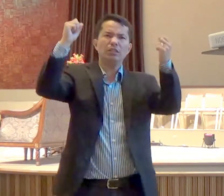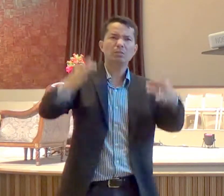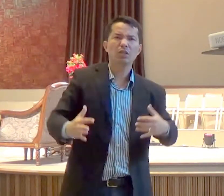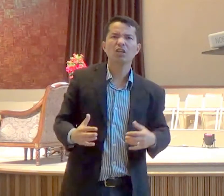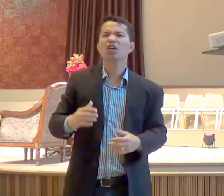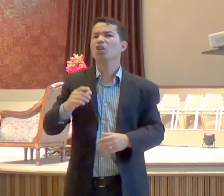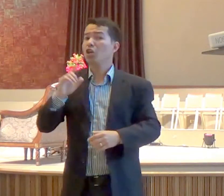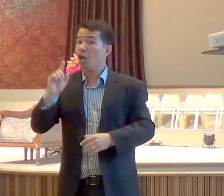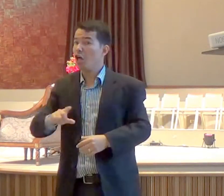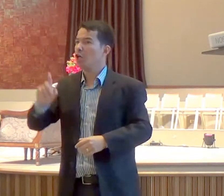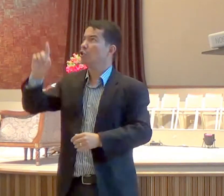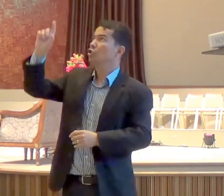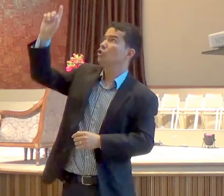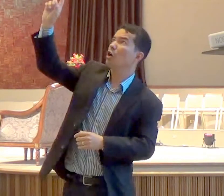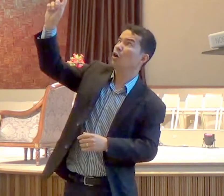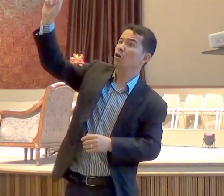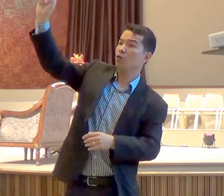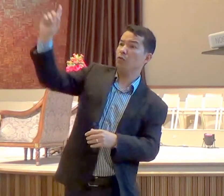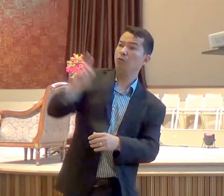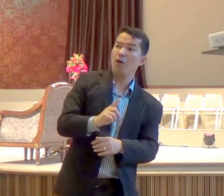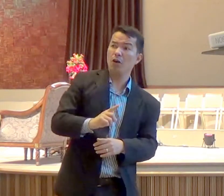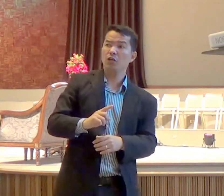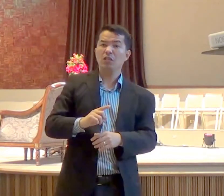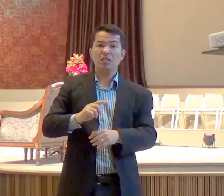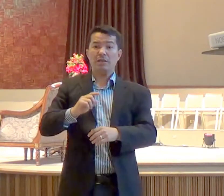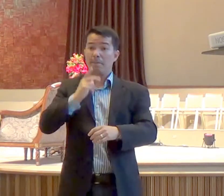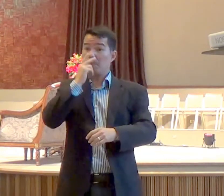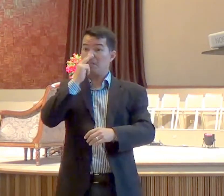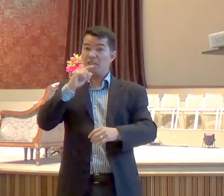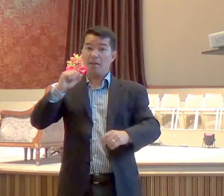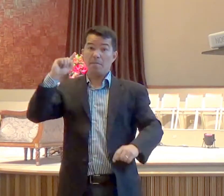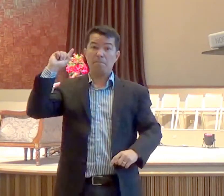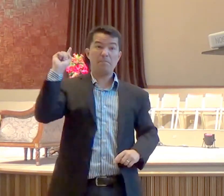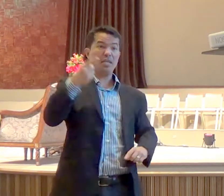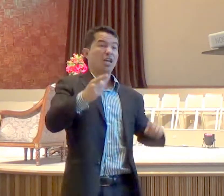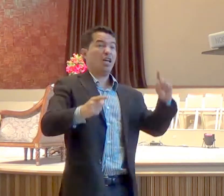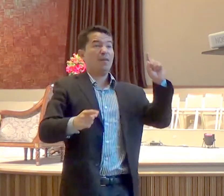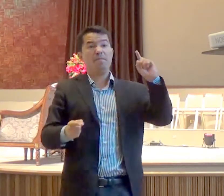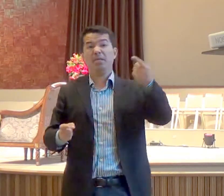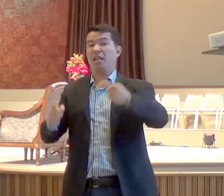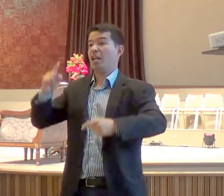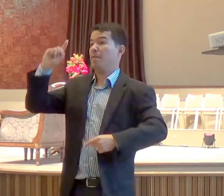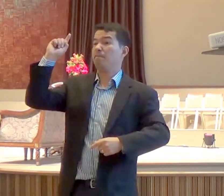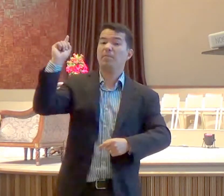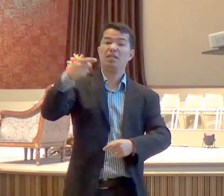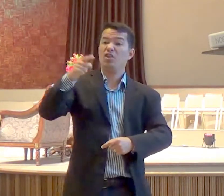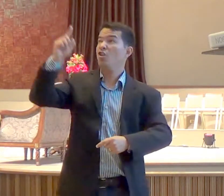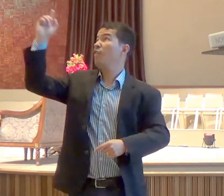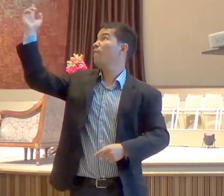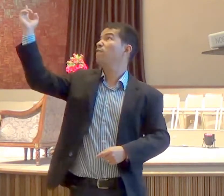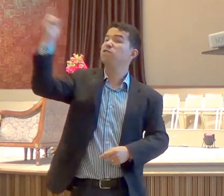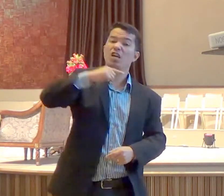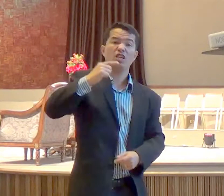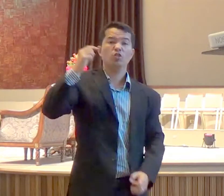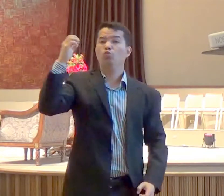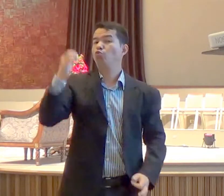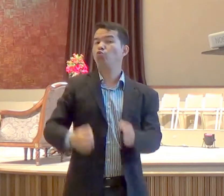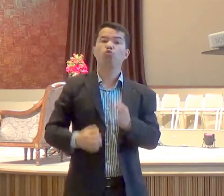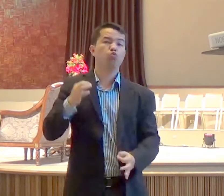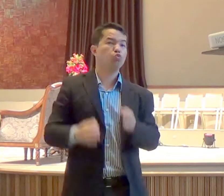veio o Senhor, entre as suas santas miríades, para exercer juízo contra todos, e para fazer convictos, todos os ímpios,